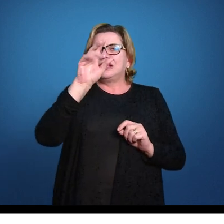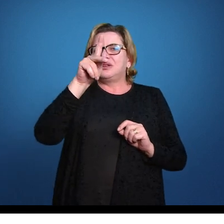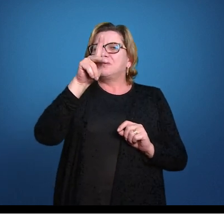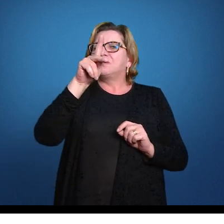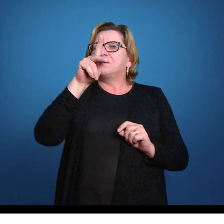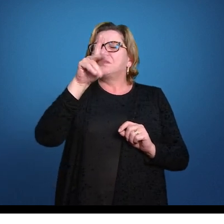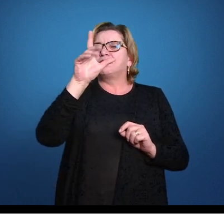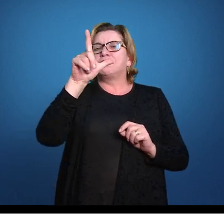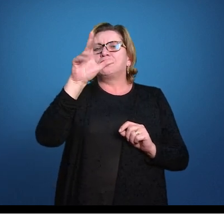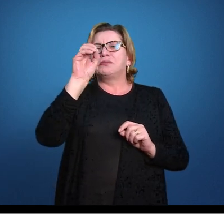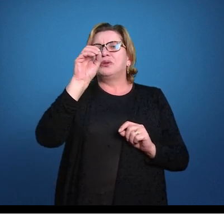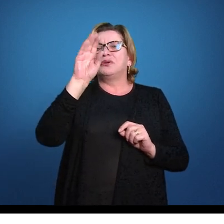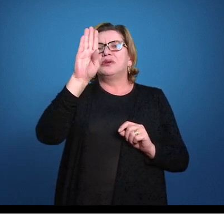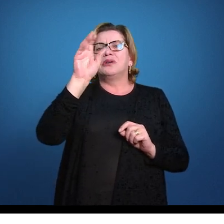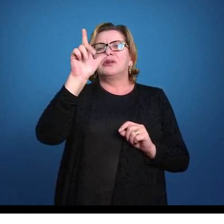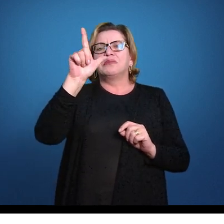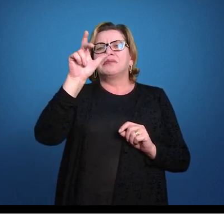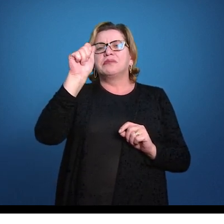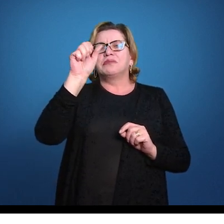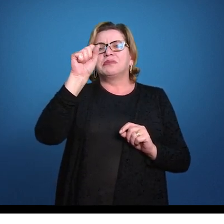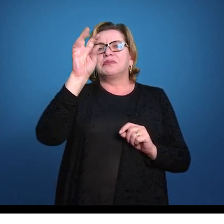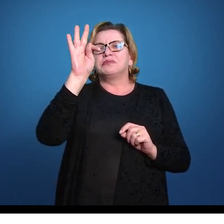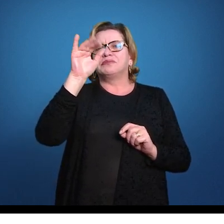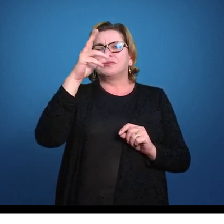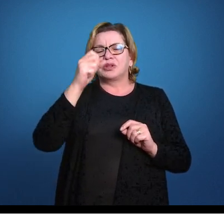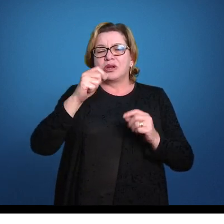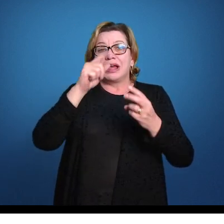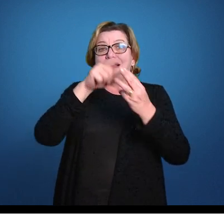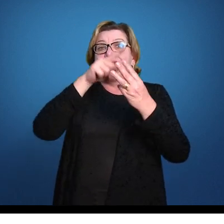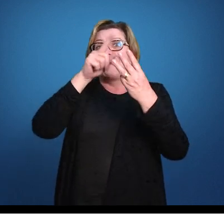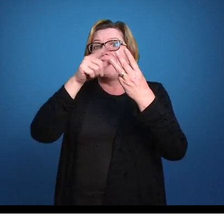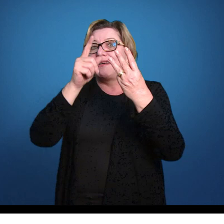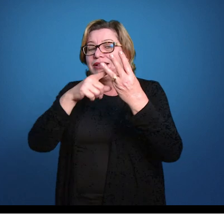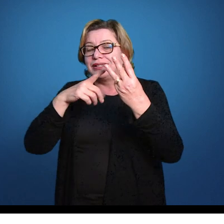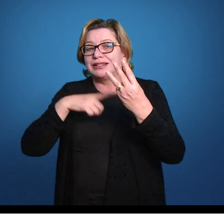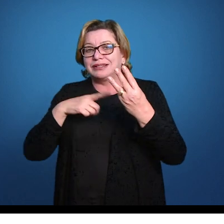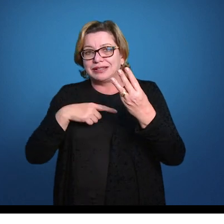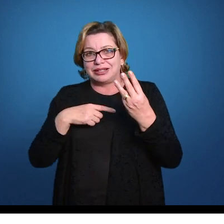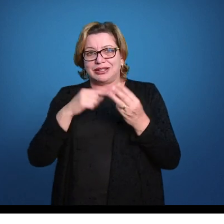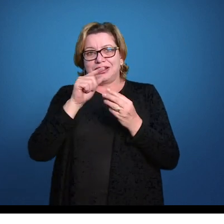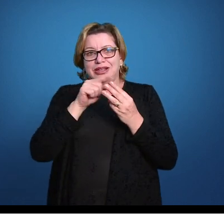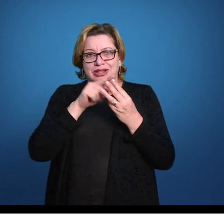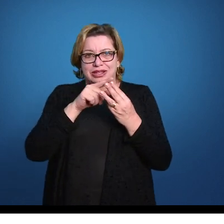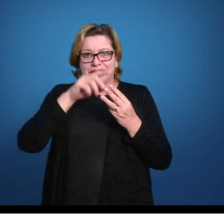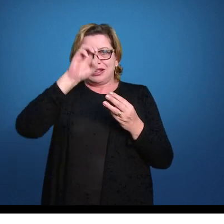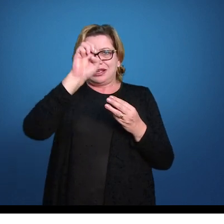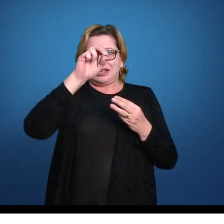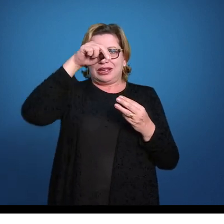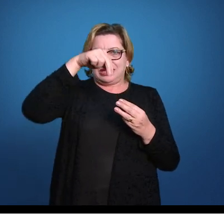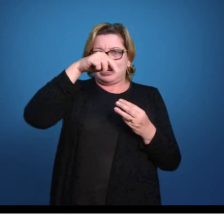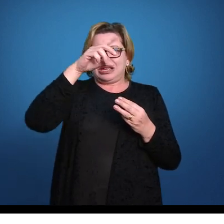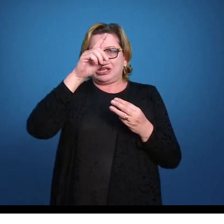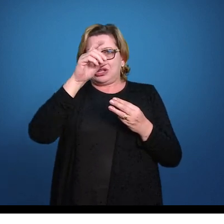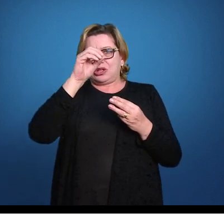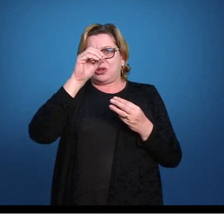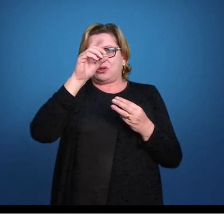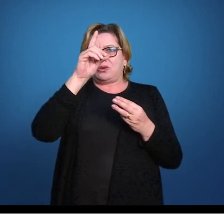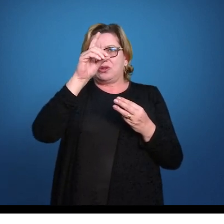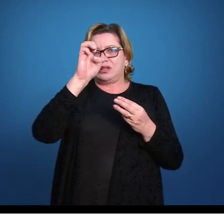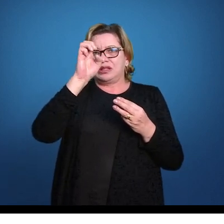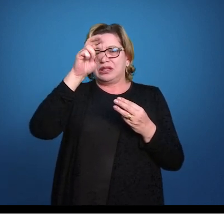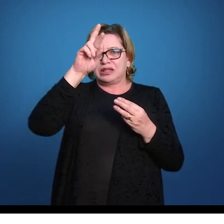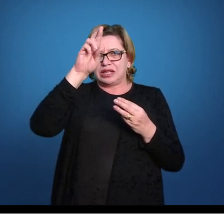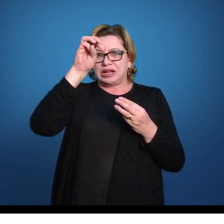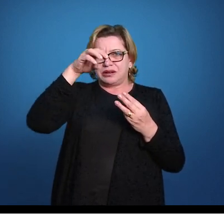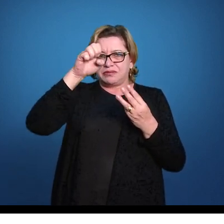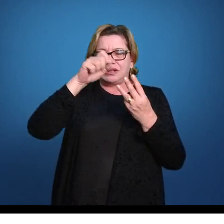germinativos. E esses três folhetos germinativos seria então a endoderme, ectoderme e a grande novidade